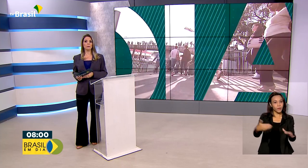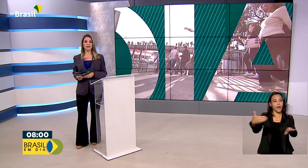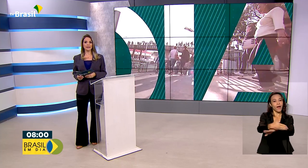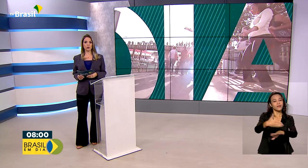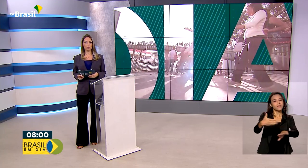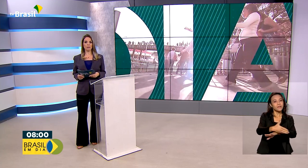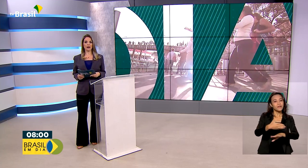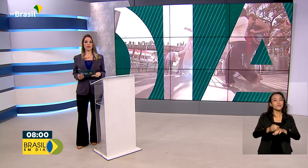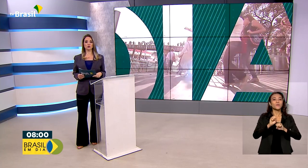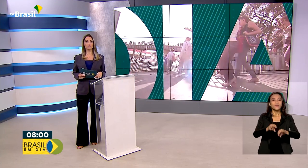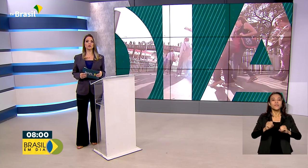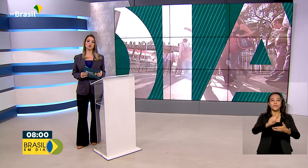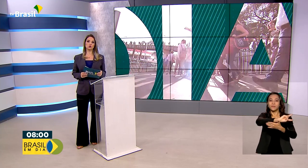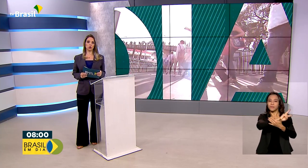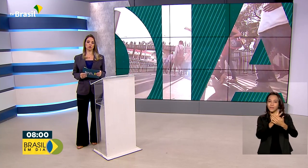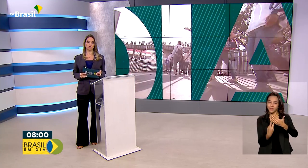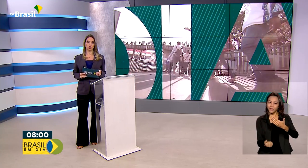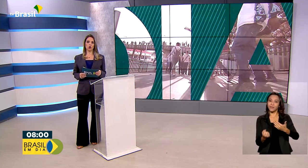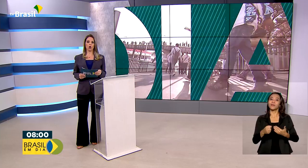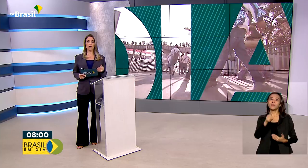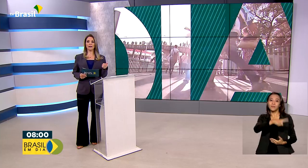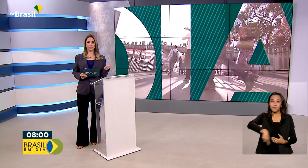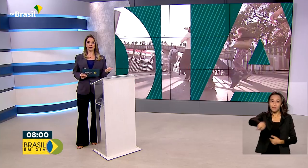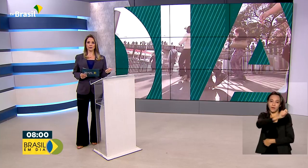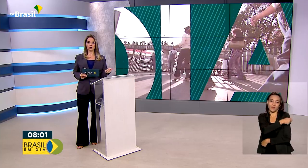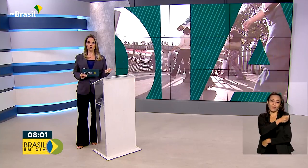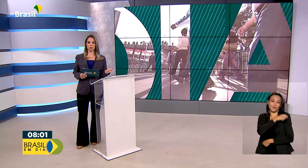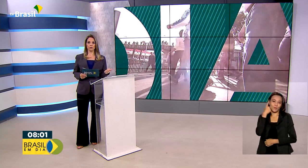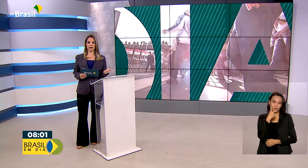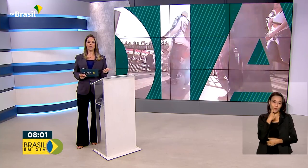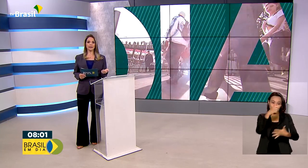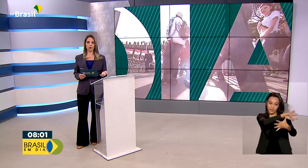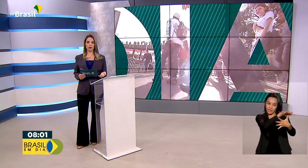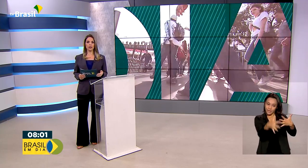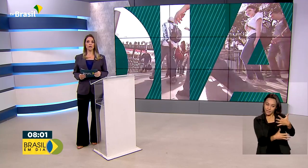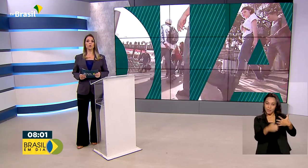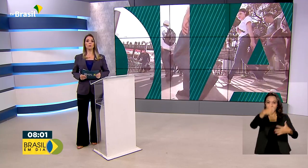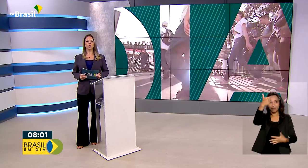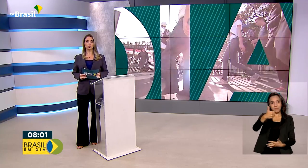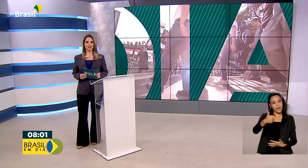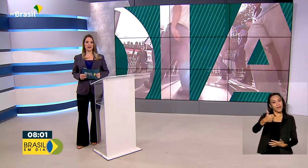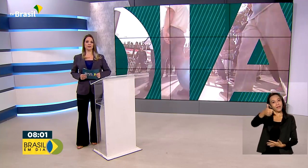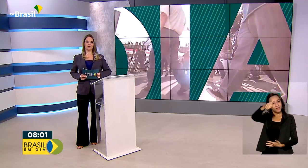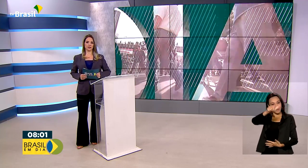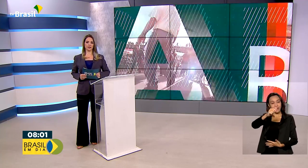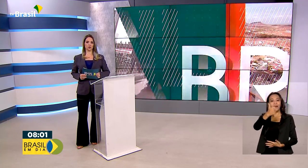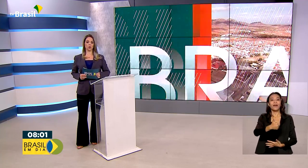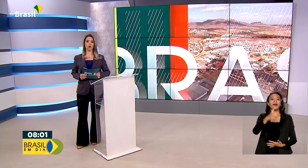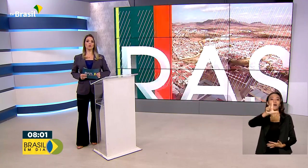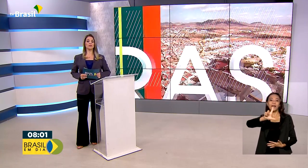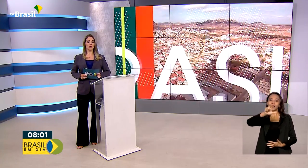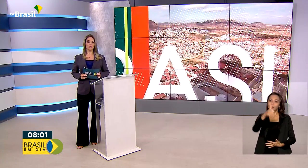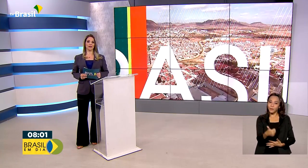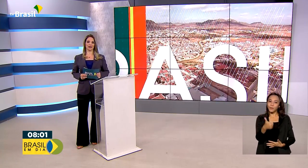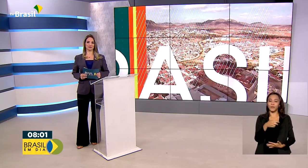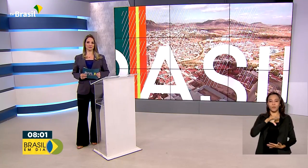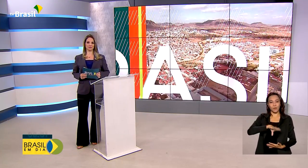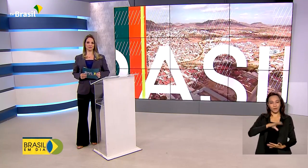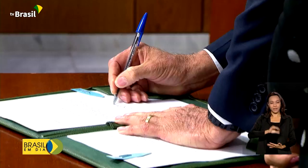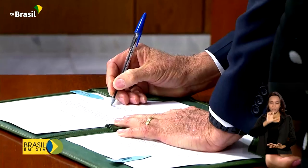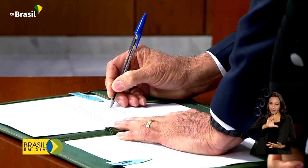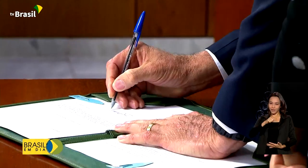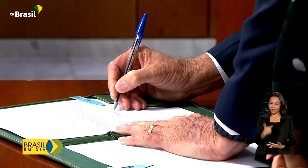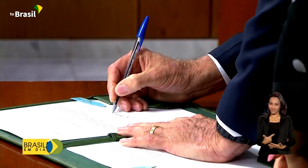educação bilíngue para estudantes surdos, com a Libras como primeira língua e o português escrito como segunda.